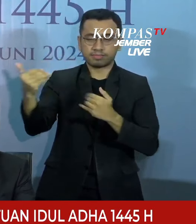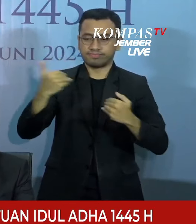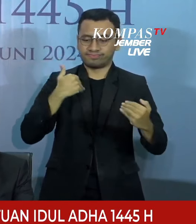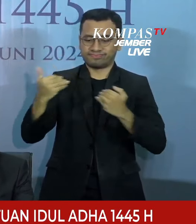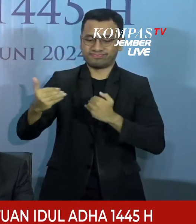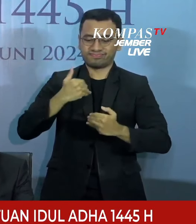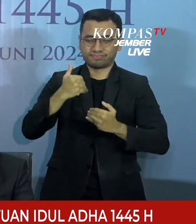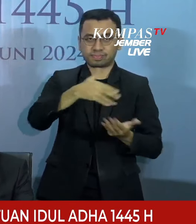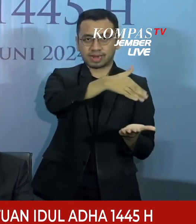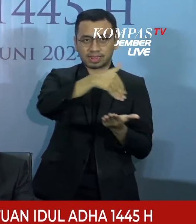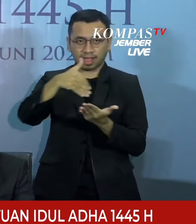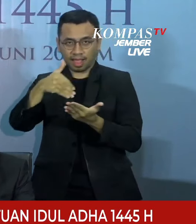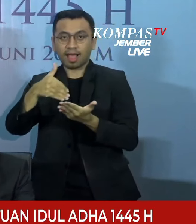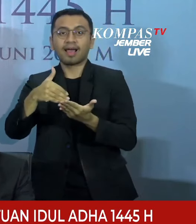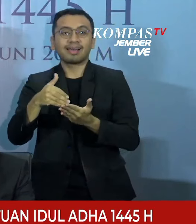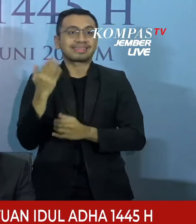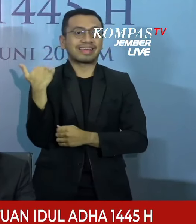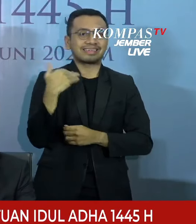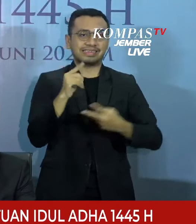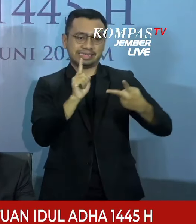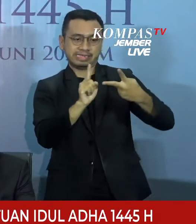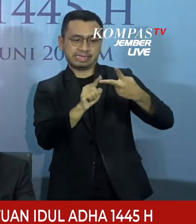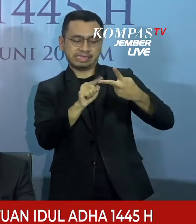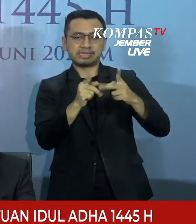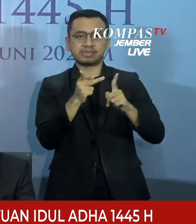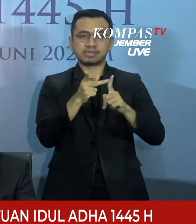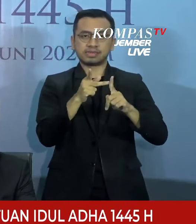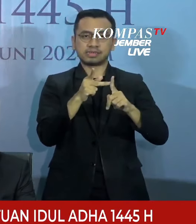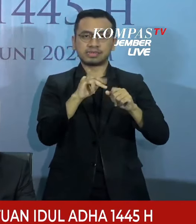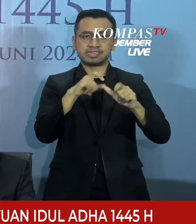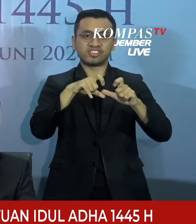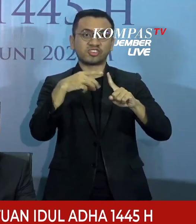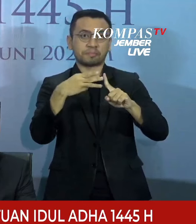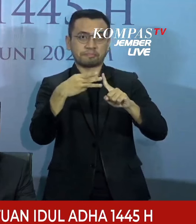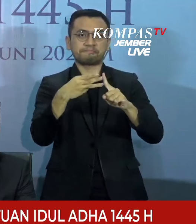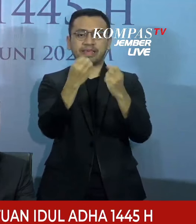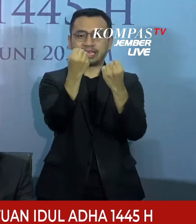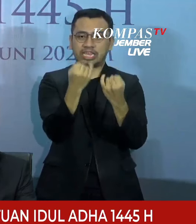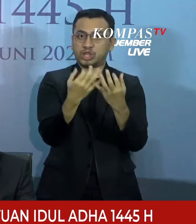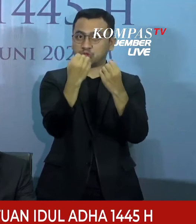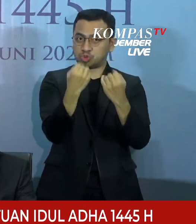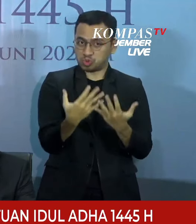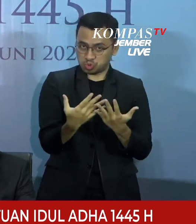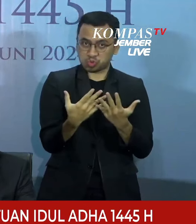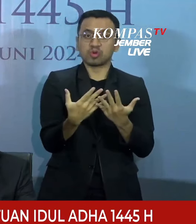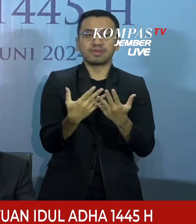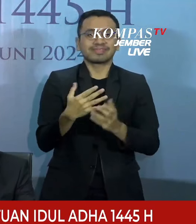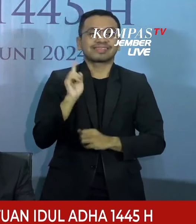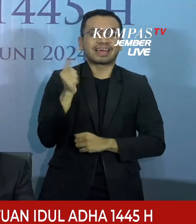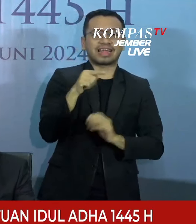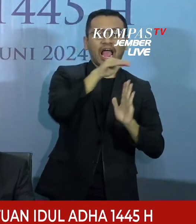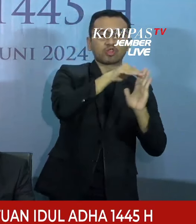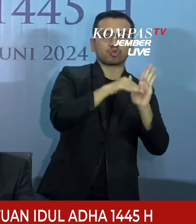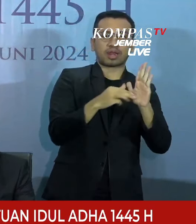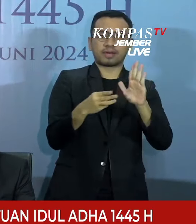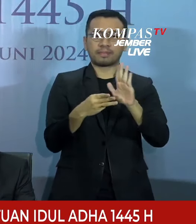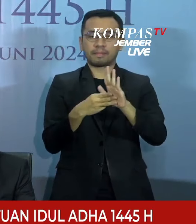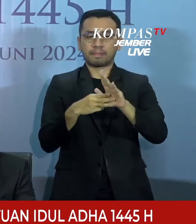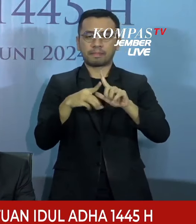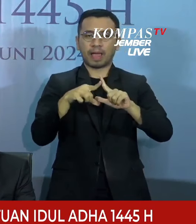hisap yang telah dihitung serta sesuai dengan kriteria Imkanur Rukyat Mabims yang